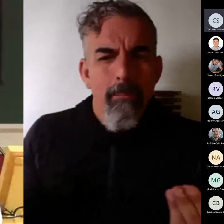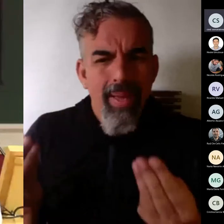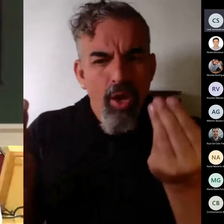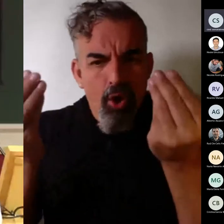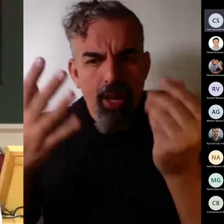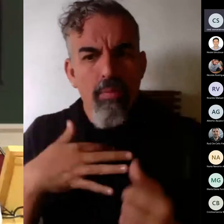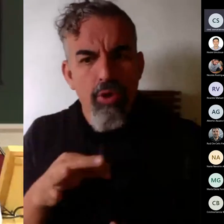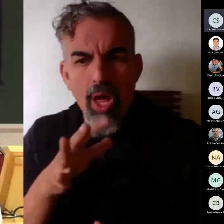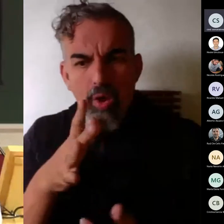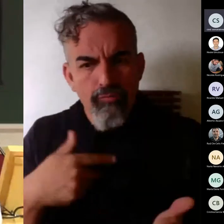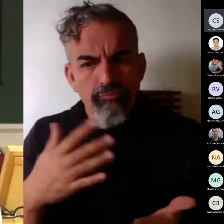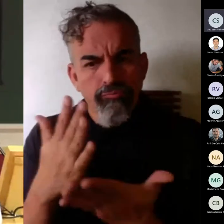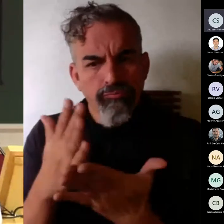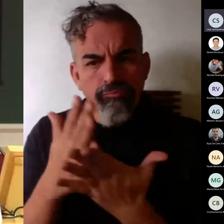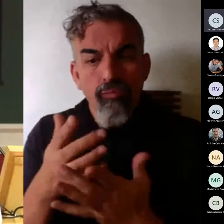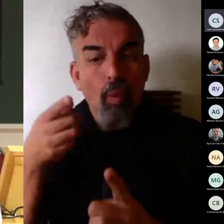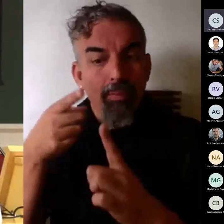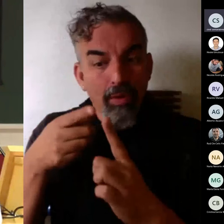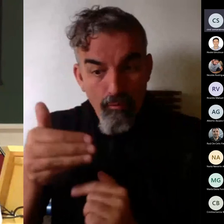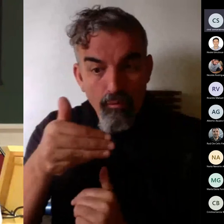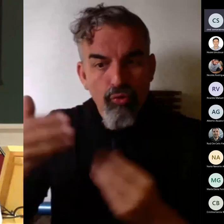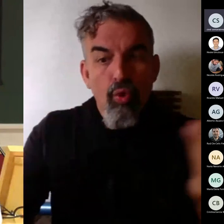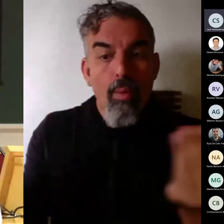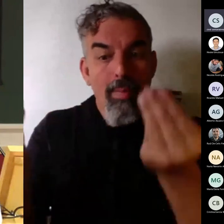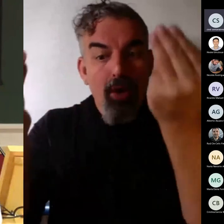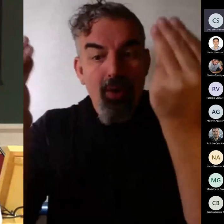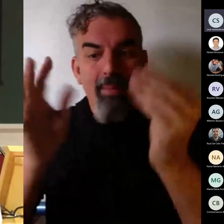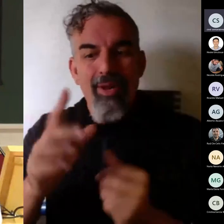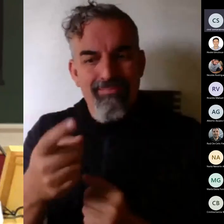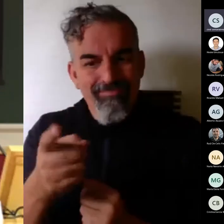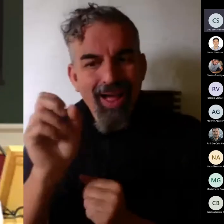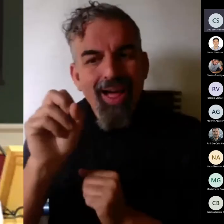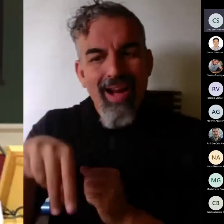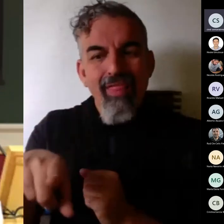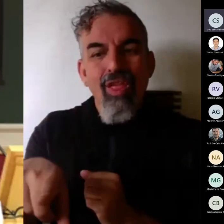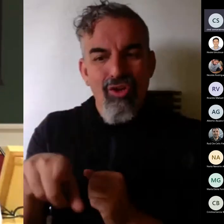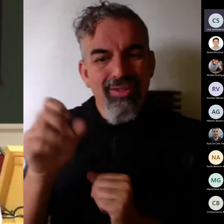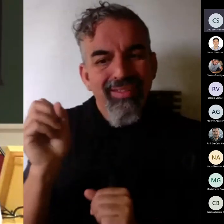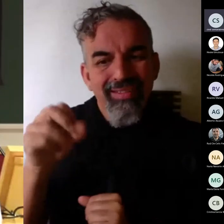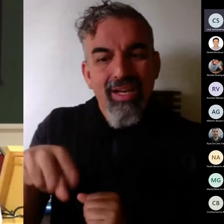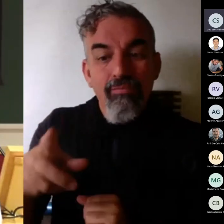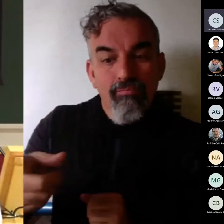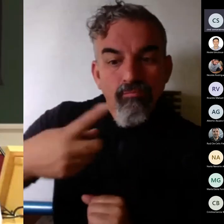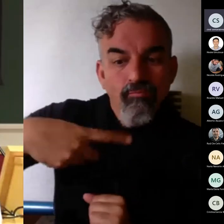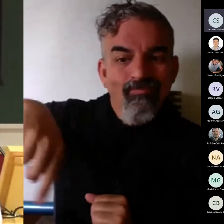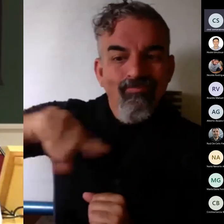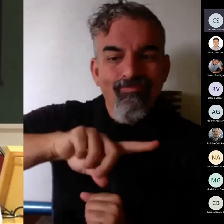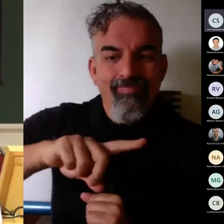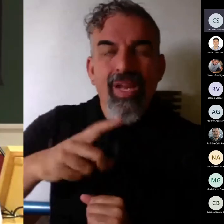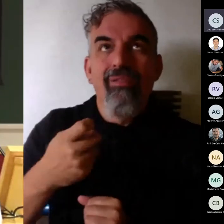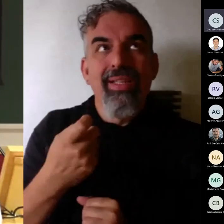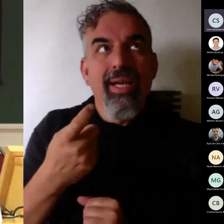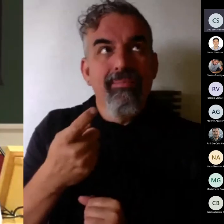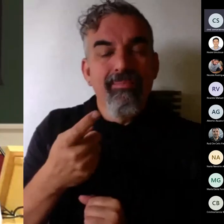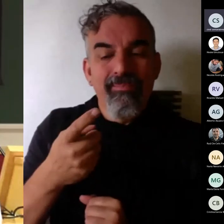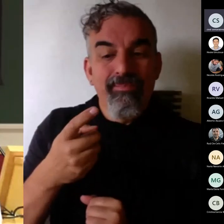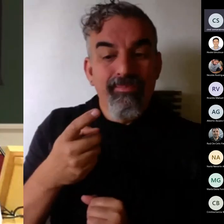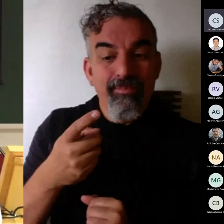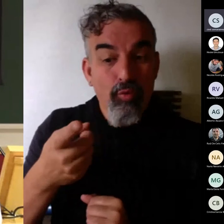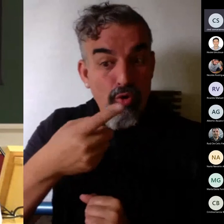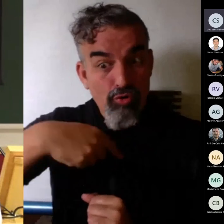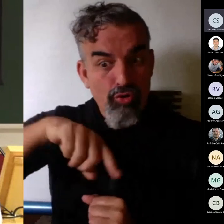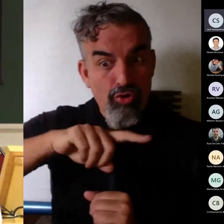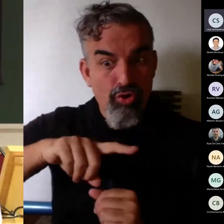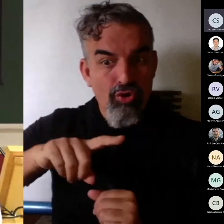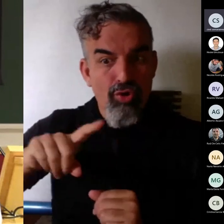estudiando para poder mejorarlo pero tienes razón o sea nosotros tenemos que definir en nuestras